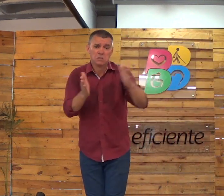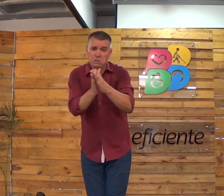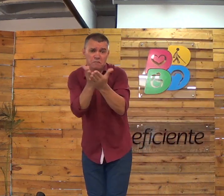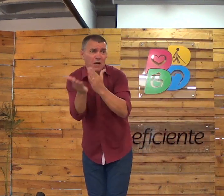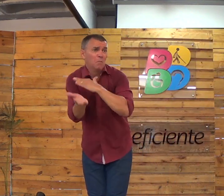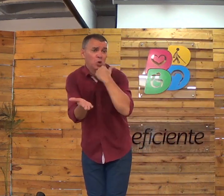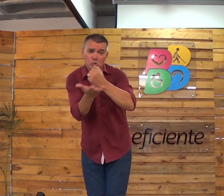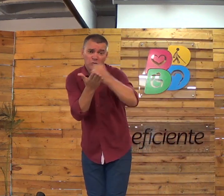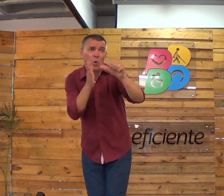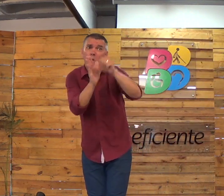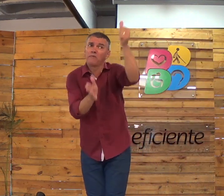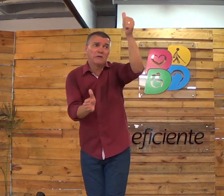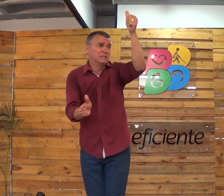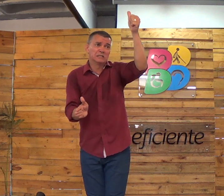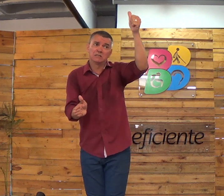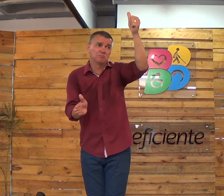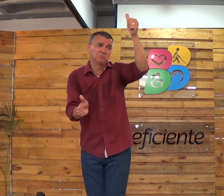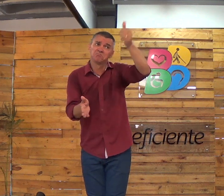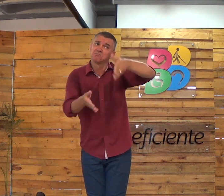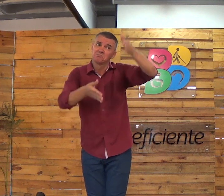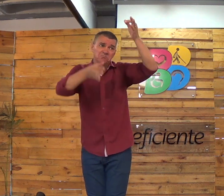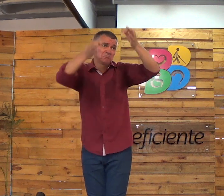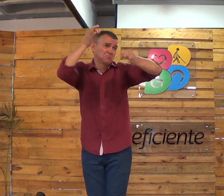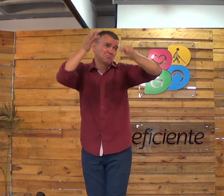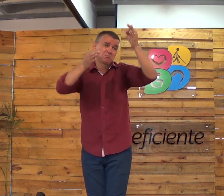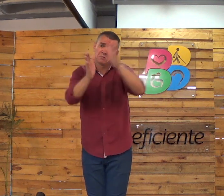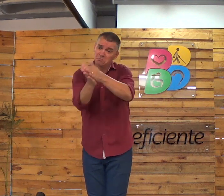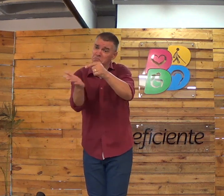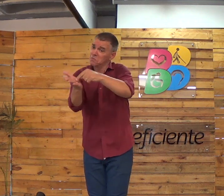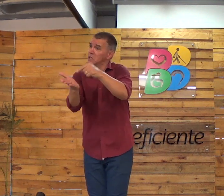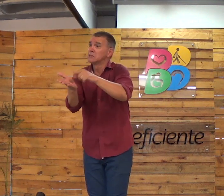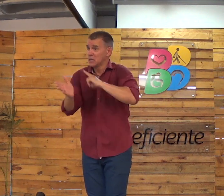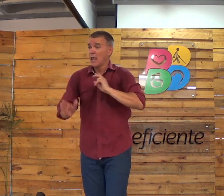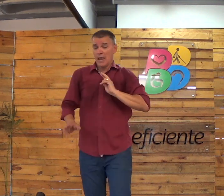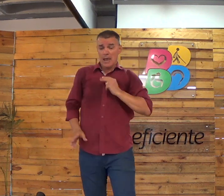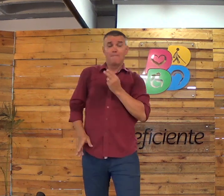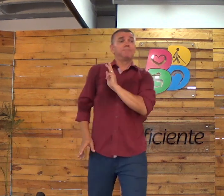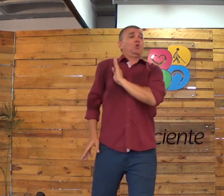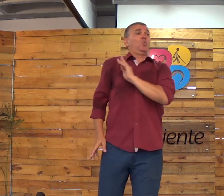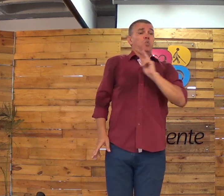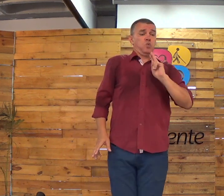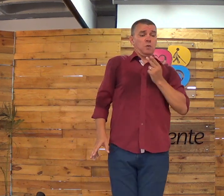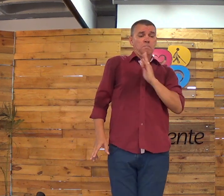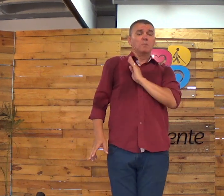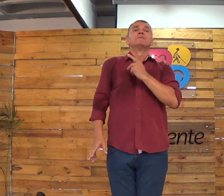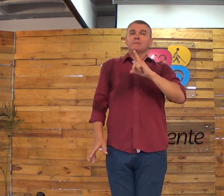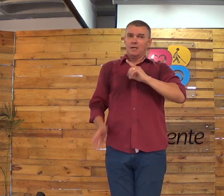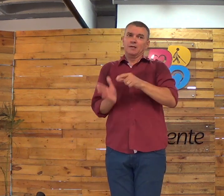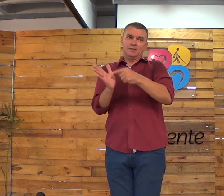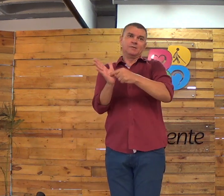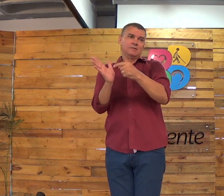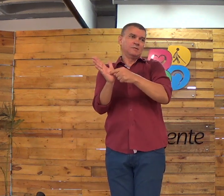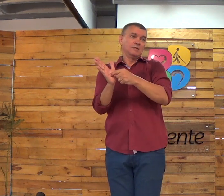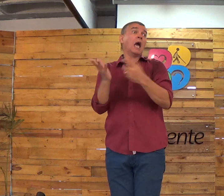morreu. Você morre uma vez só. E vai lá ser julgado. Em Hebreus diz,